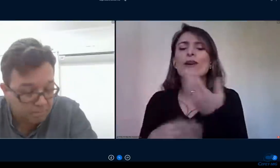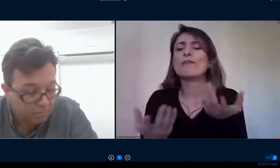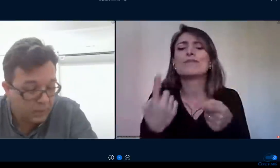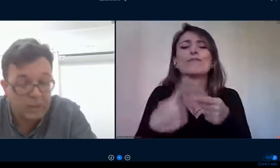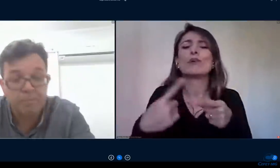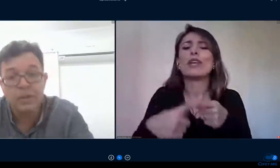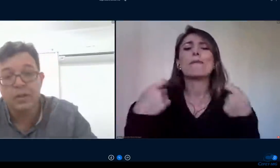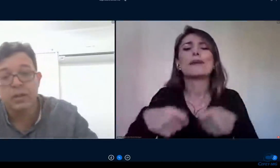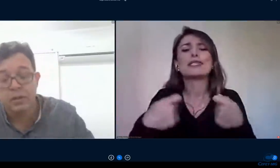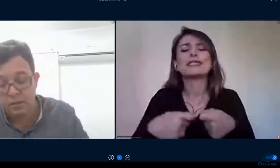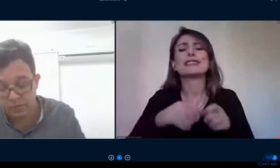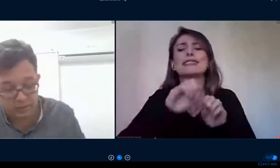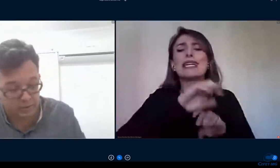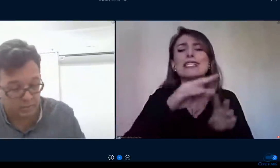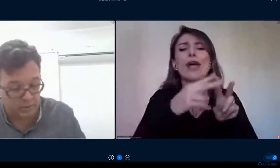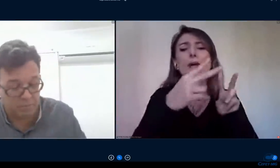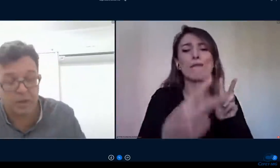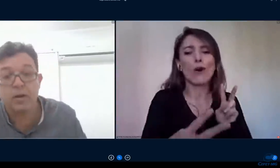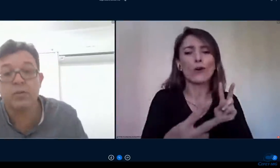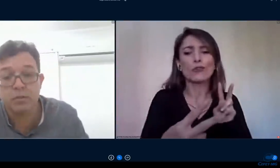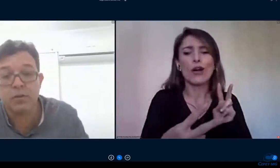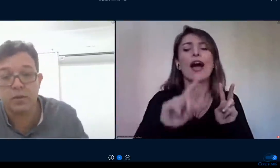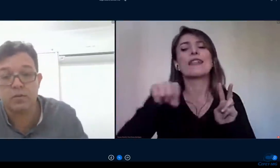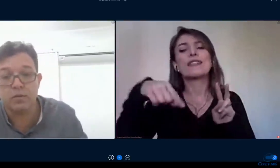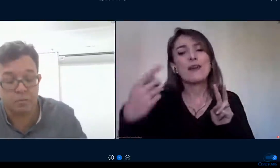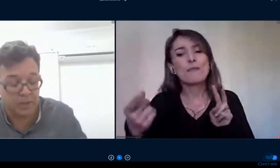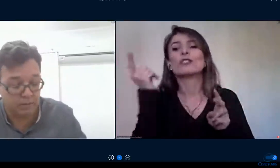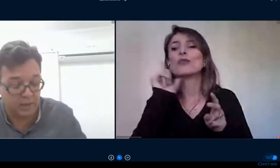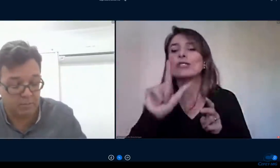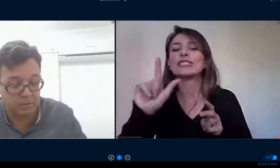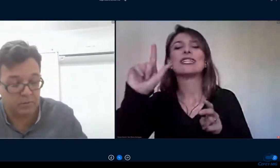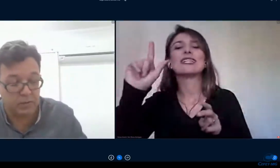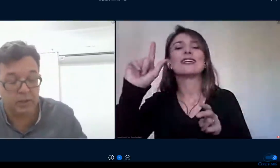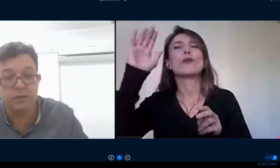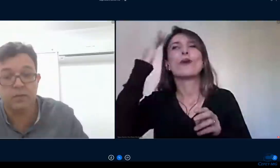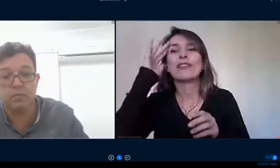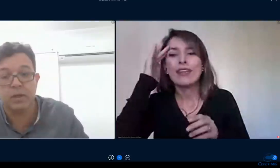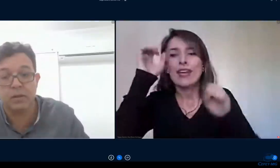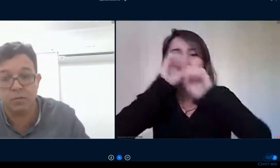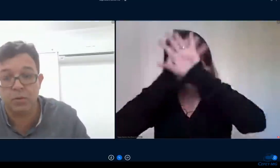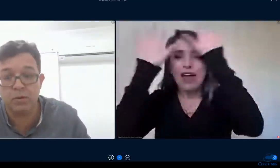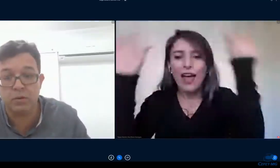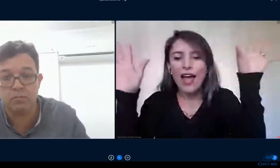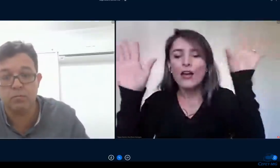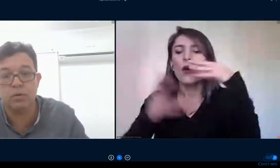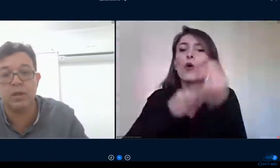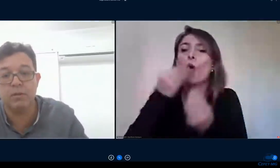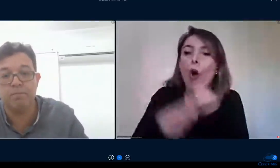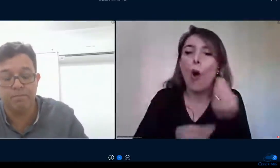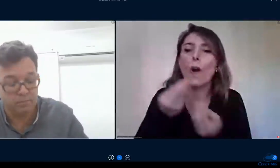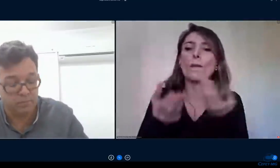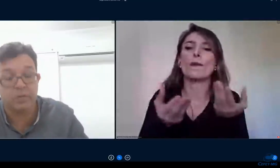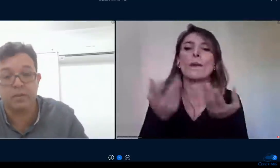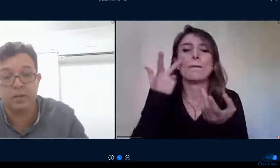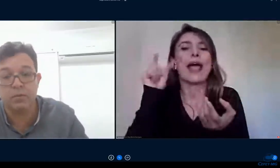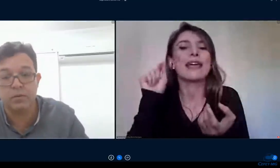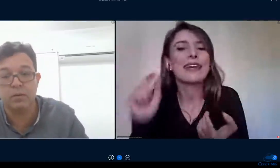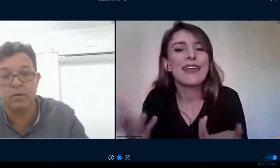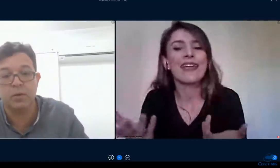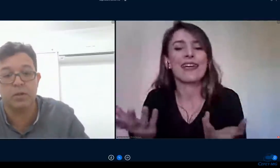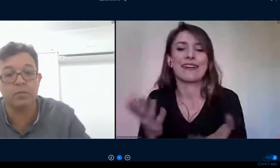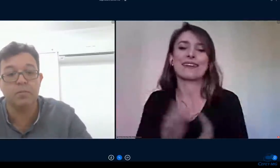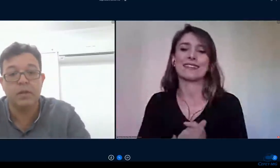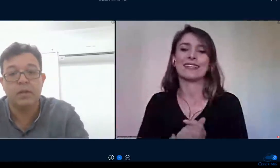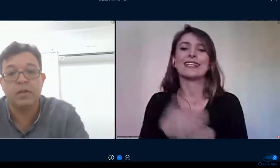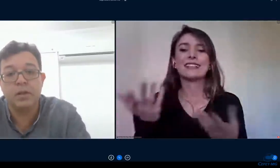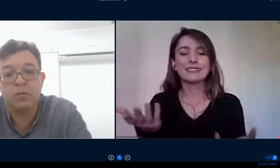avançou tá então assim é a maior contribuição que eu espero dar para vocês né respondam por que fazer o